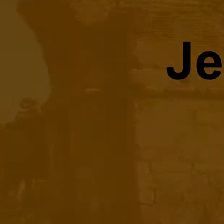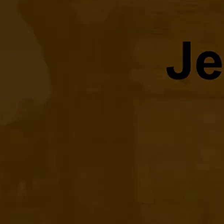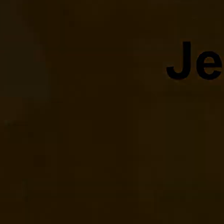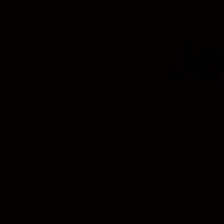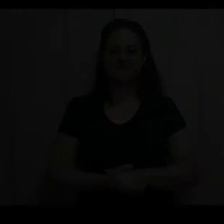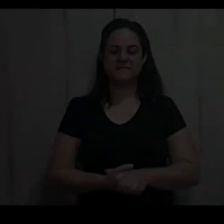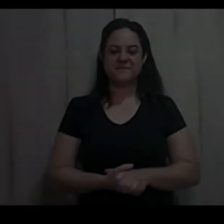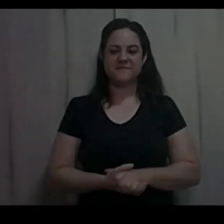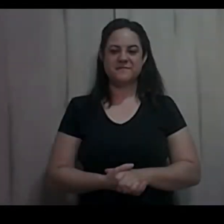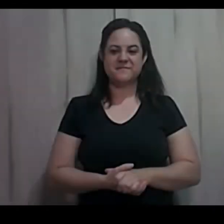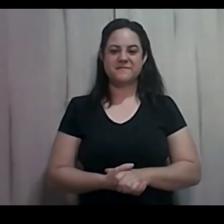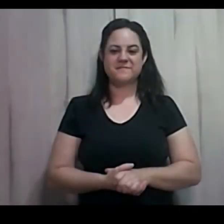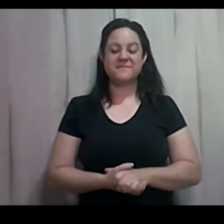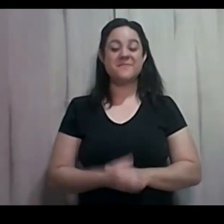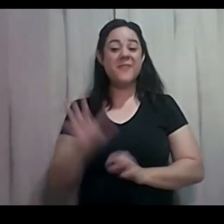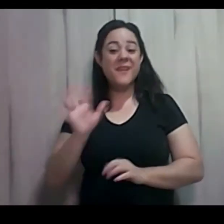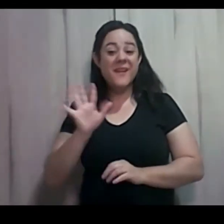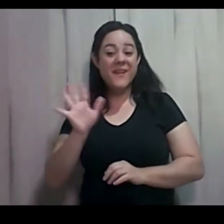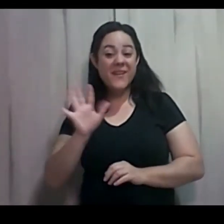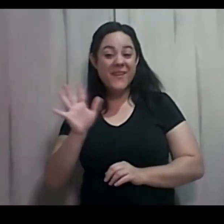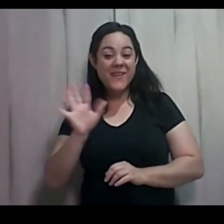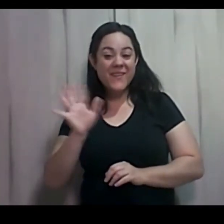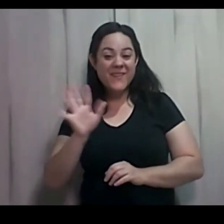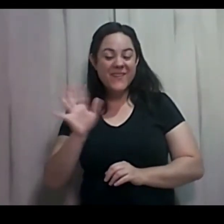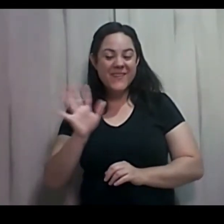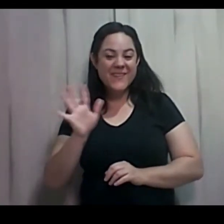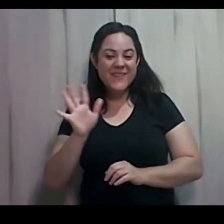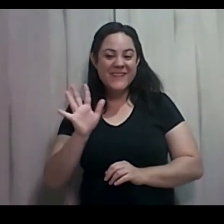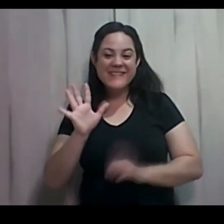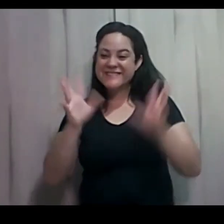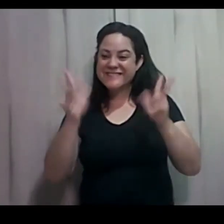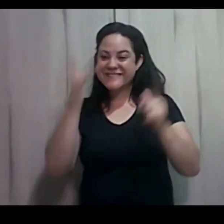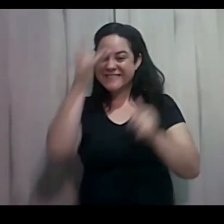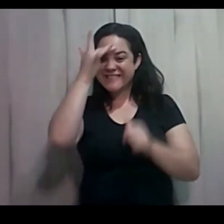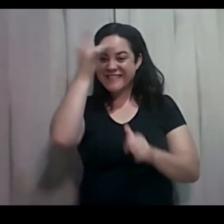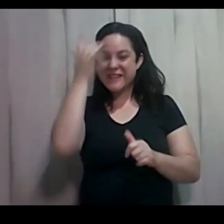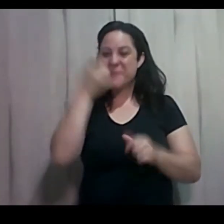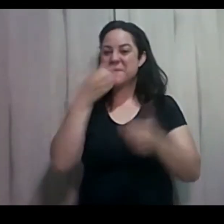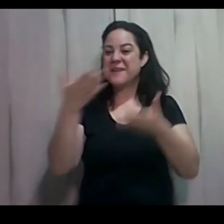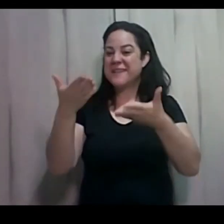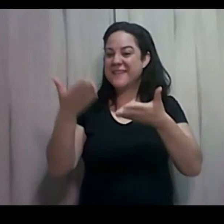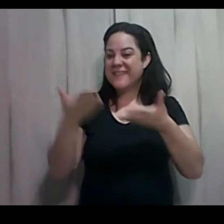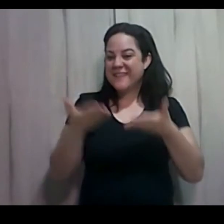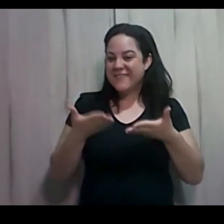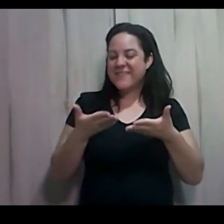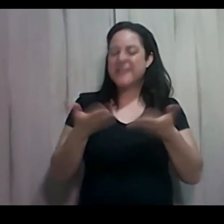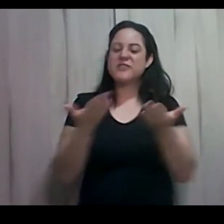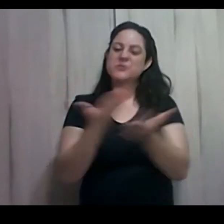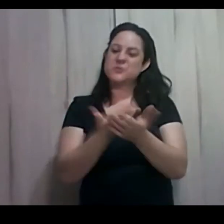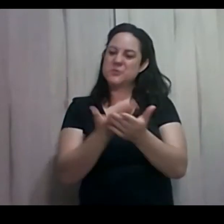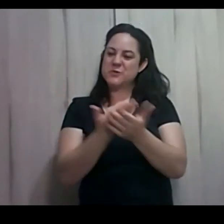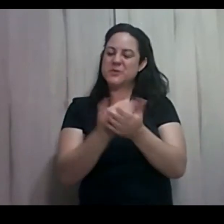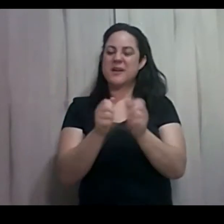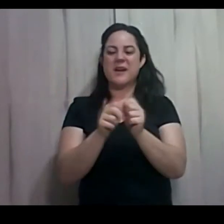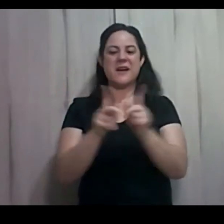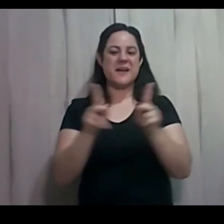Olá para todos e para todas! Sejam bem-vindos de volta ao nosso estudo de Apocalipse. Está avançando, hein?